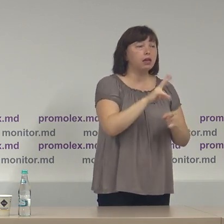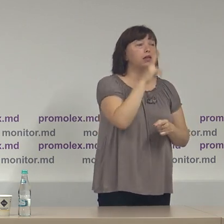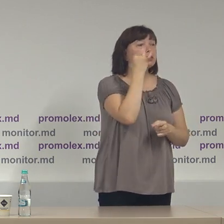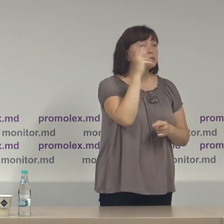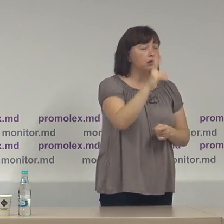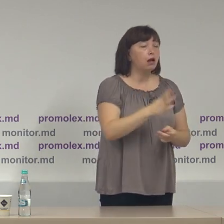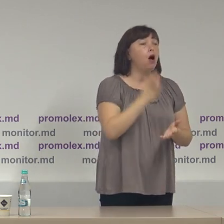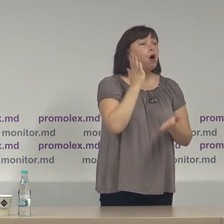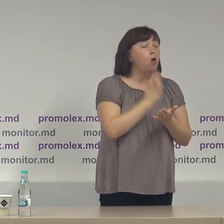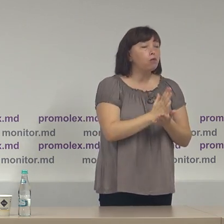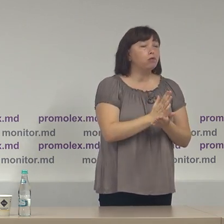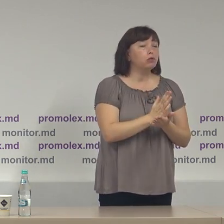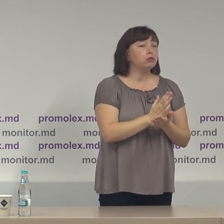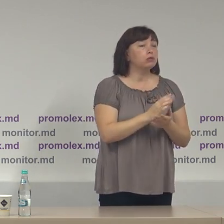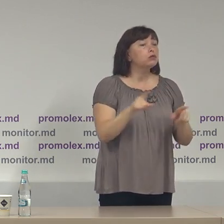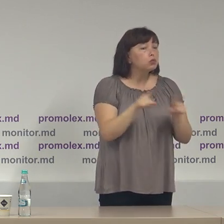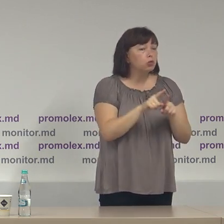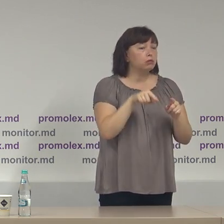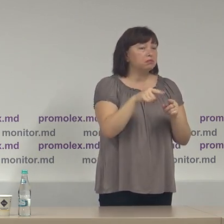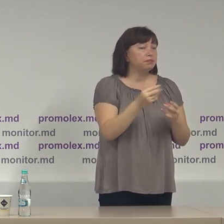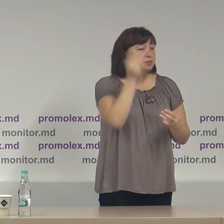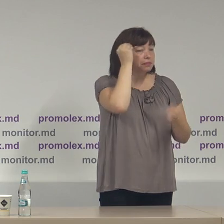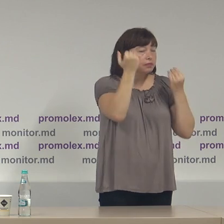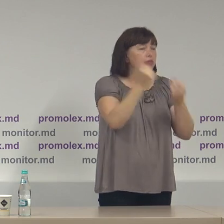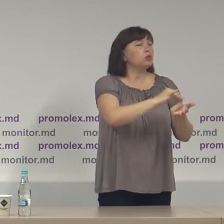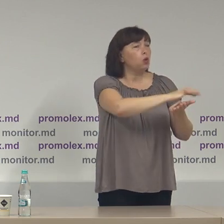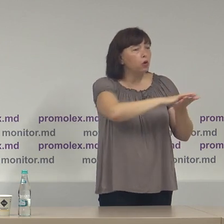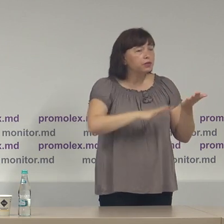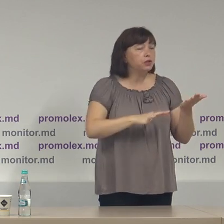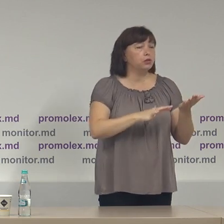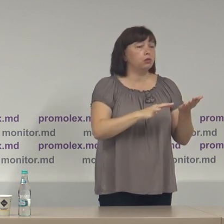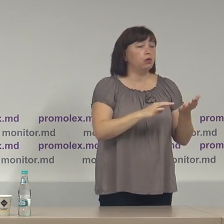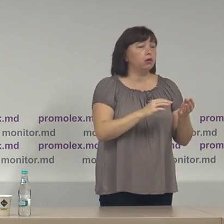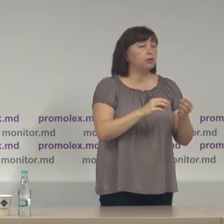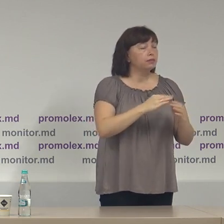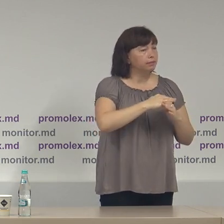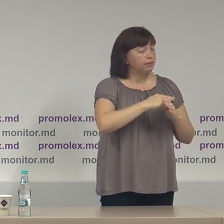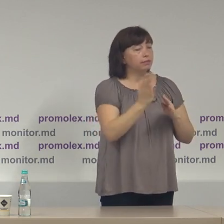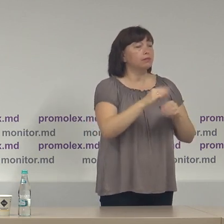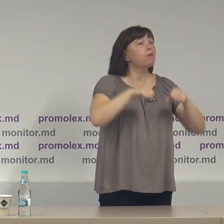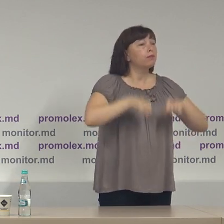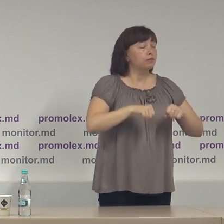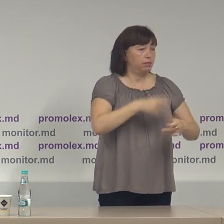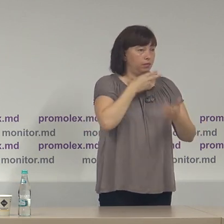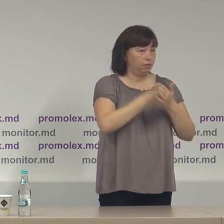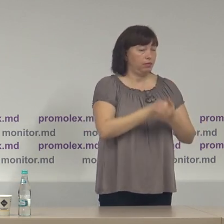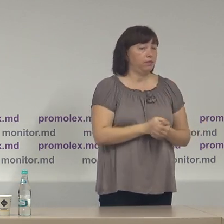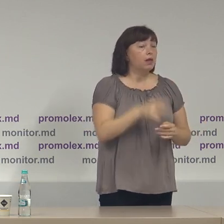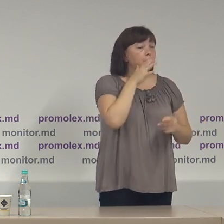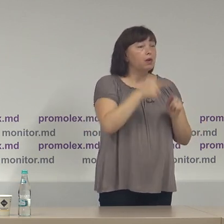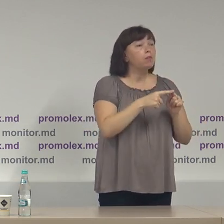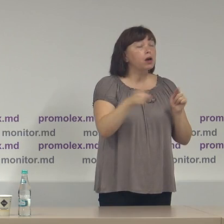Centrală a avut o interpretare continuă vis-a-vis de același subiect pe